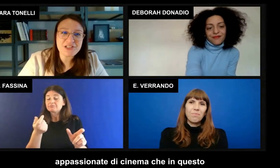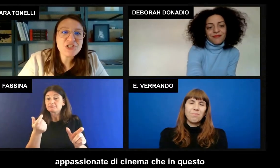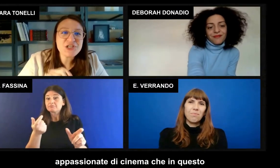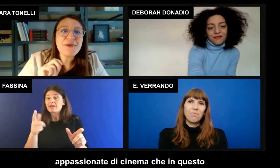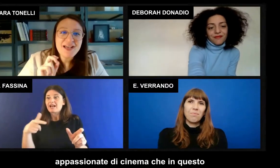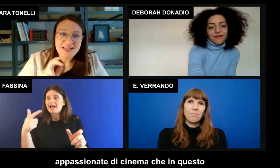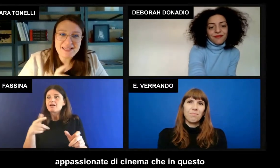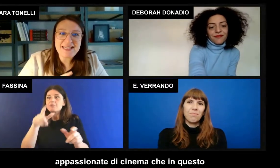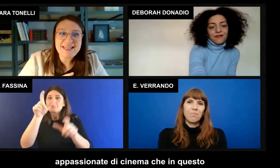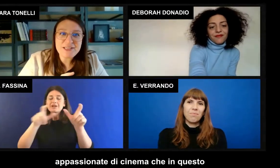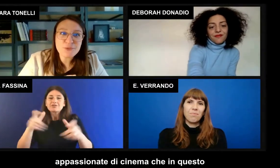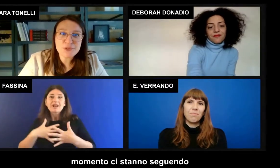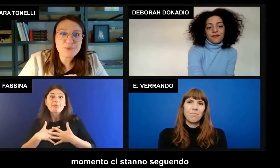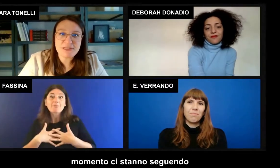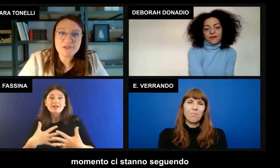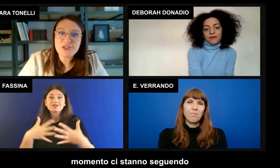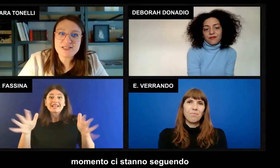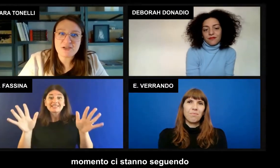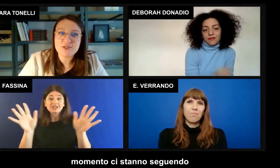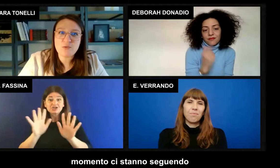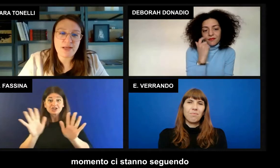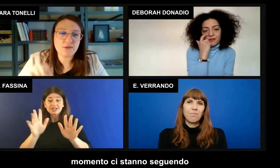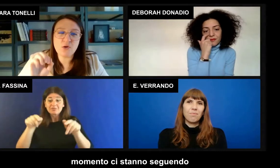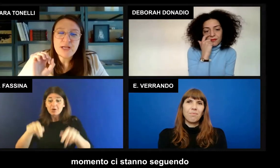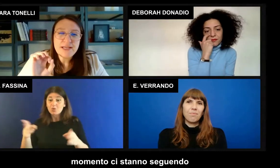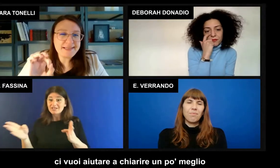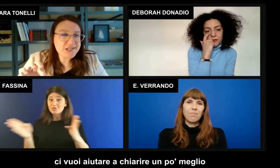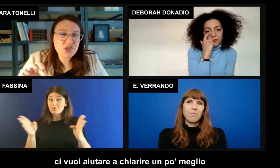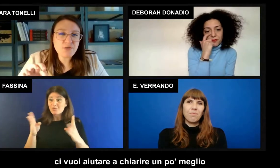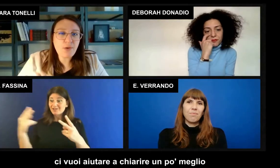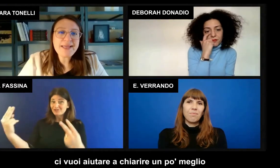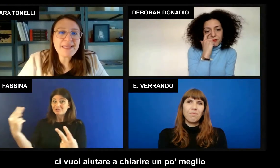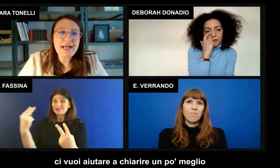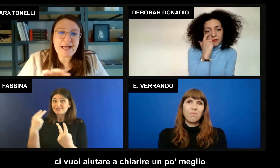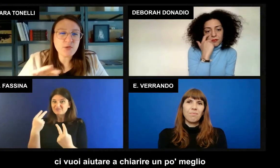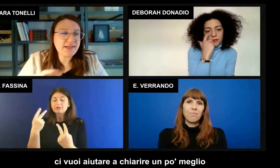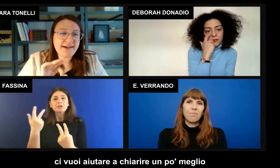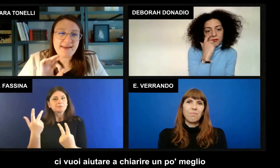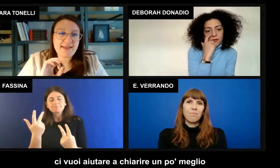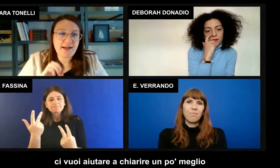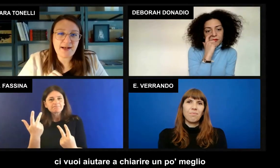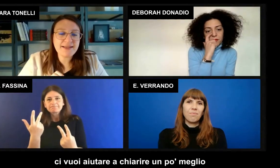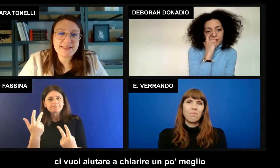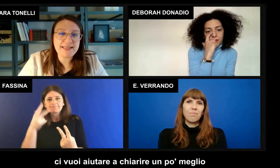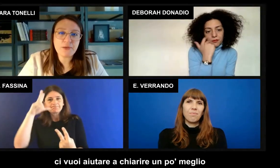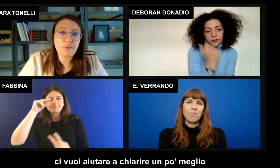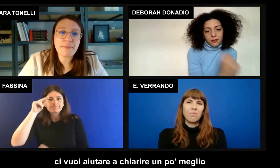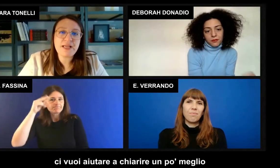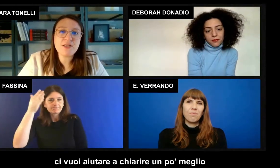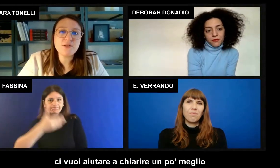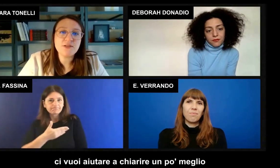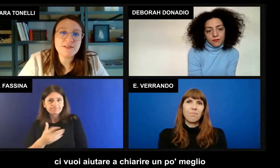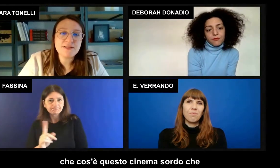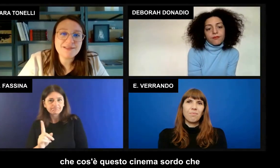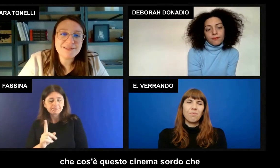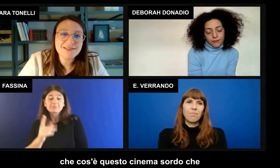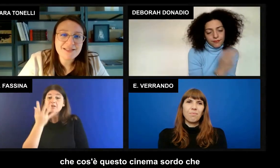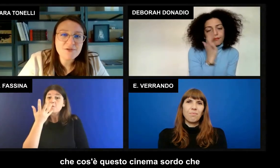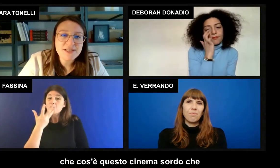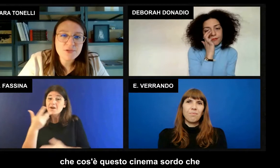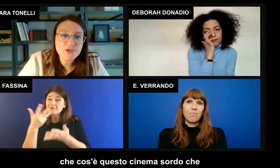appassionate di cinema che in questo momento ci stanno seguendo. Ci vuoi aiutare a chiarire un po' meglio